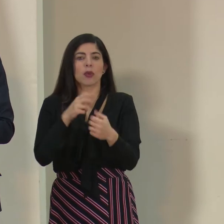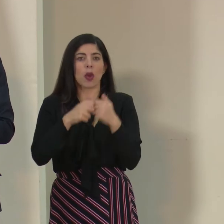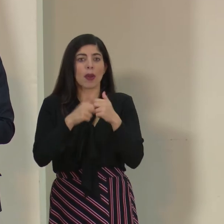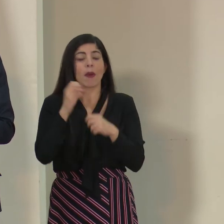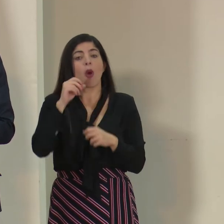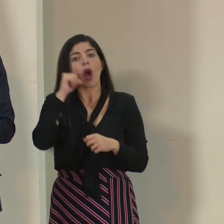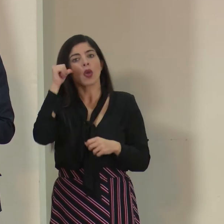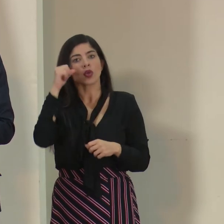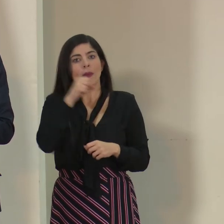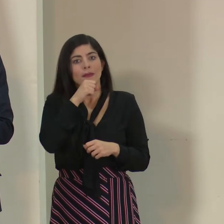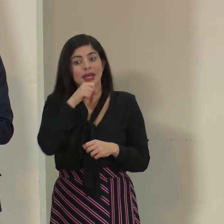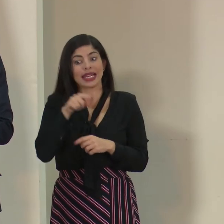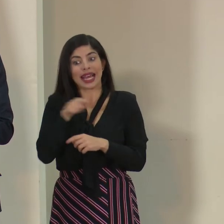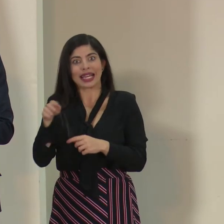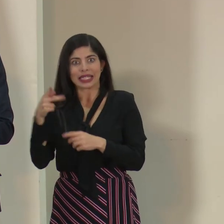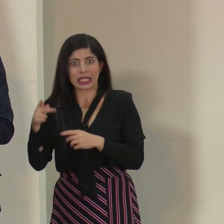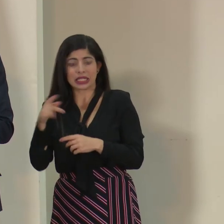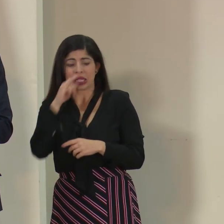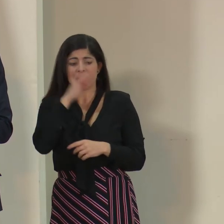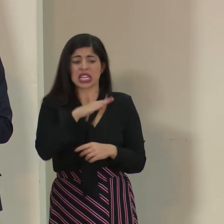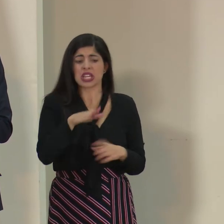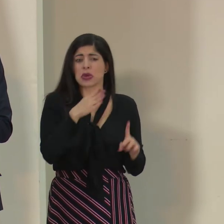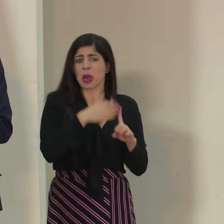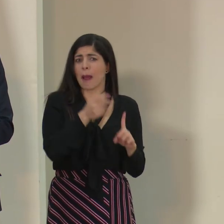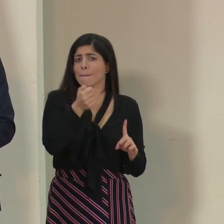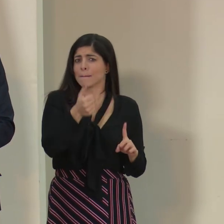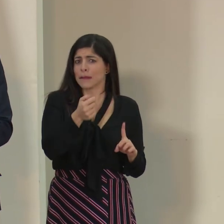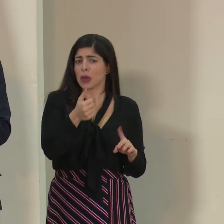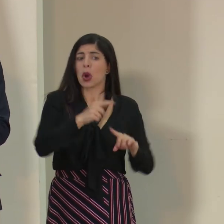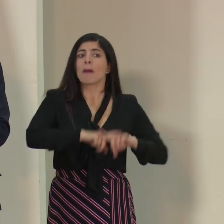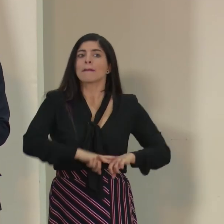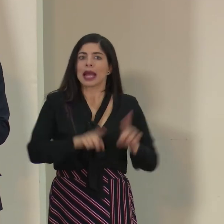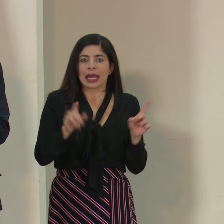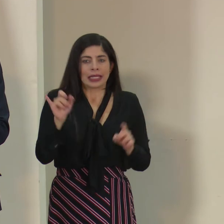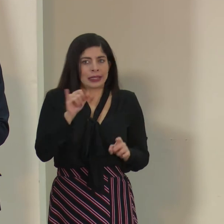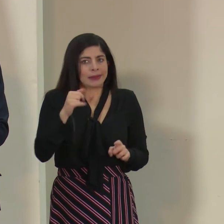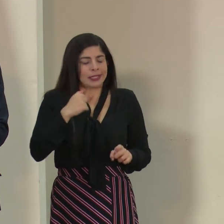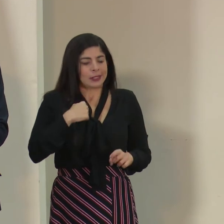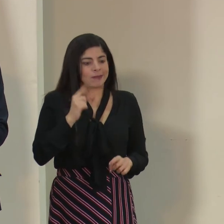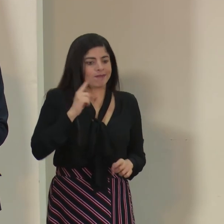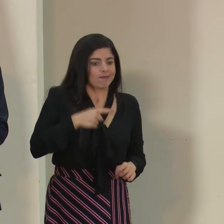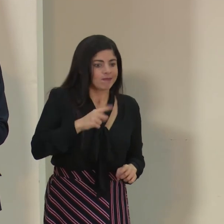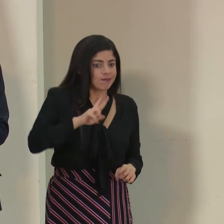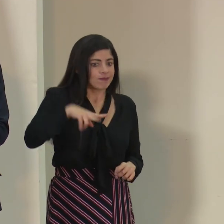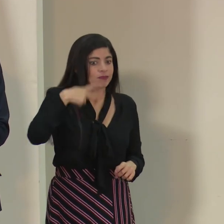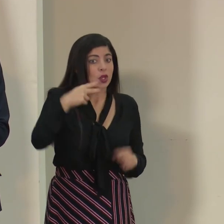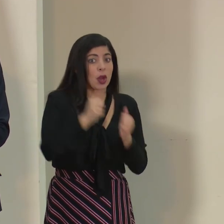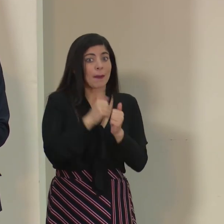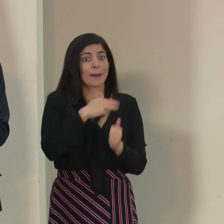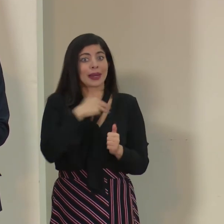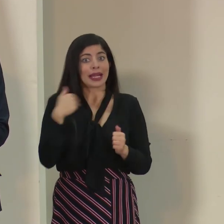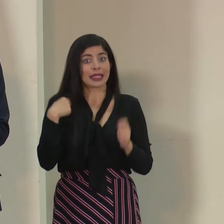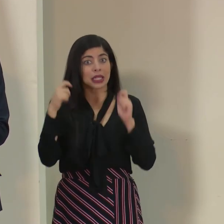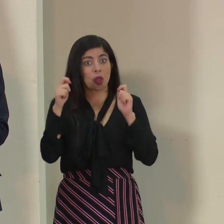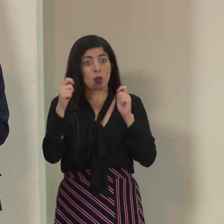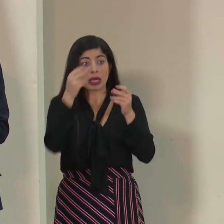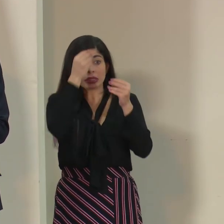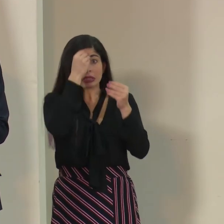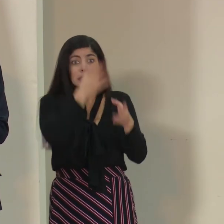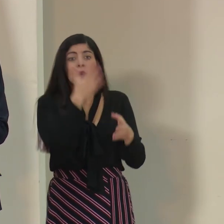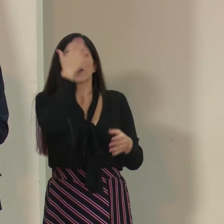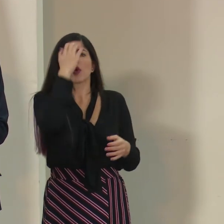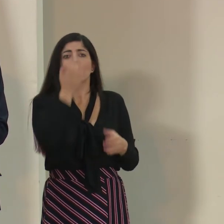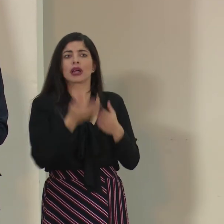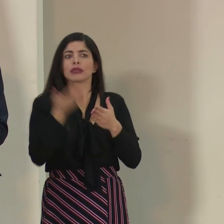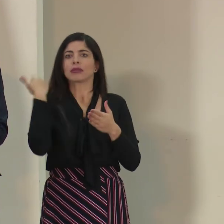también adultos mayores. En niños casi no afecta, sin embargo, también he reforzado, ahora con la ministra de Educación estuvimos comentando, porque yo le envié